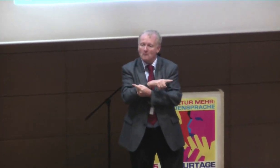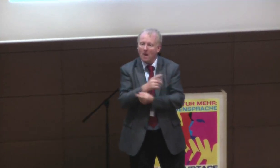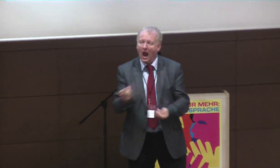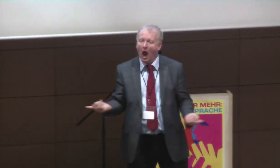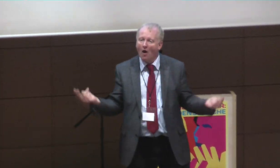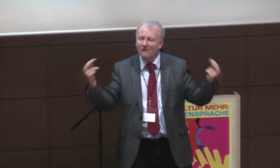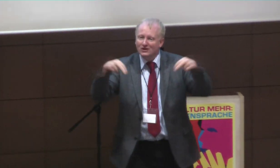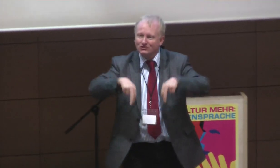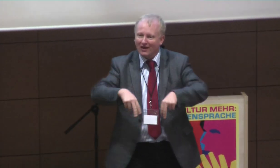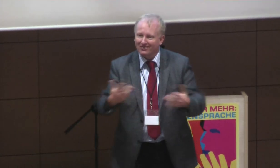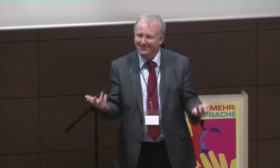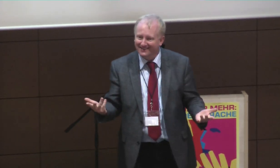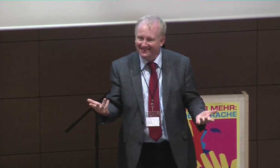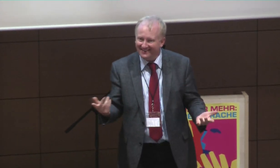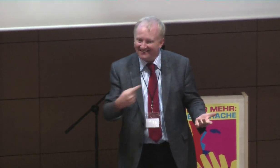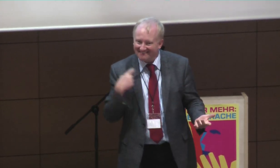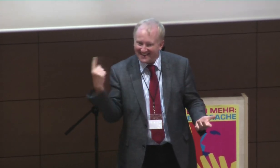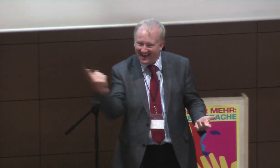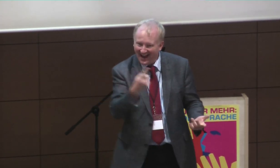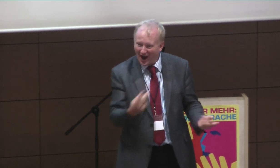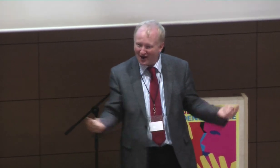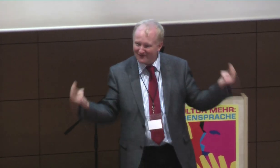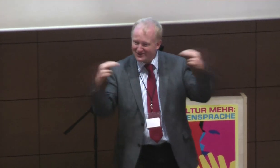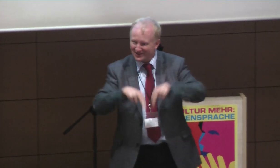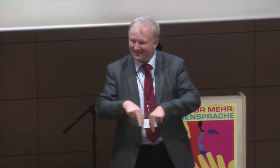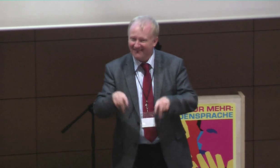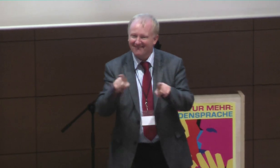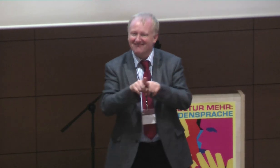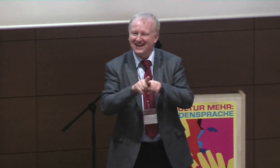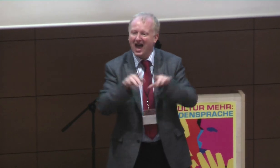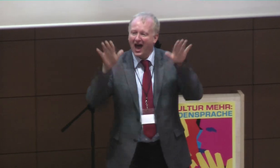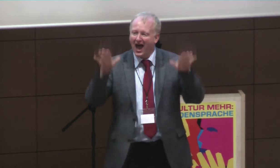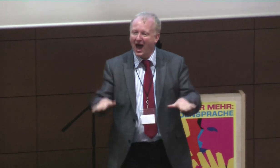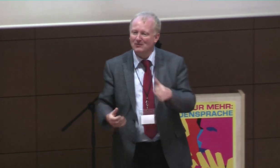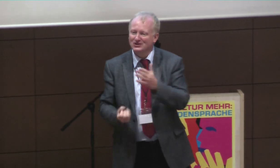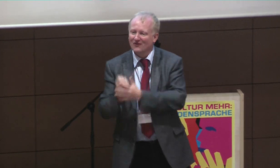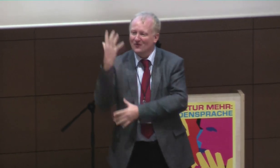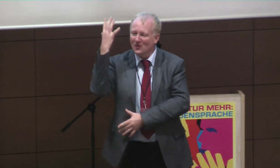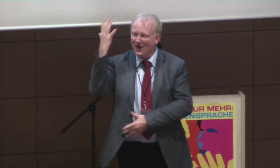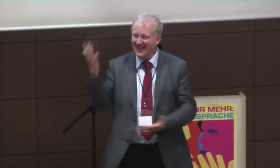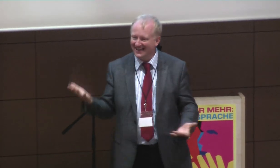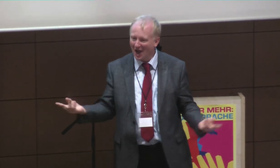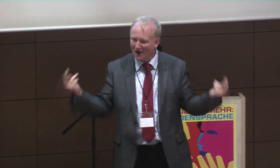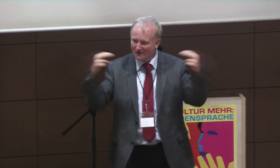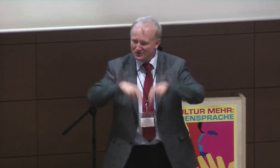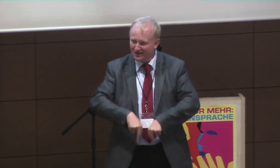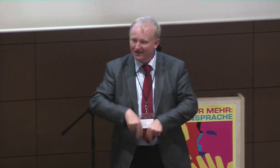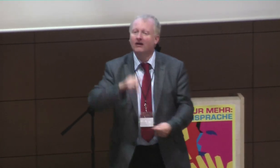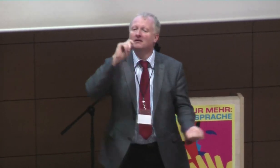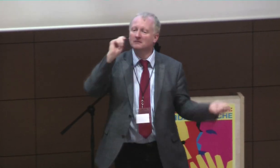auf, oder aber, Aufstand, äh, die Gewollte kommt, hier in arabischer Frühling, der